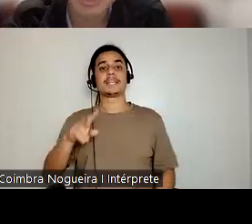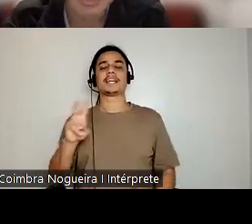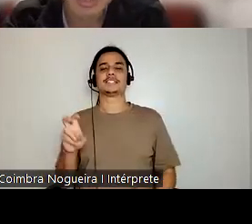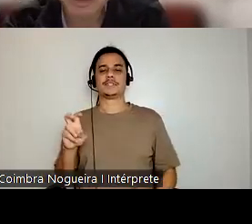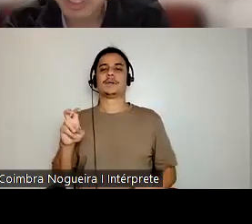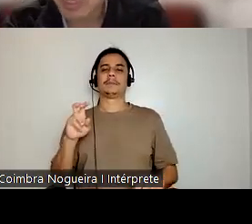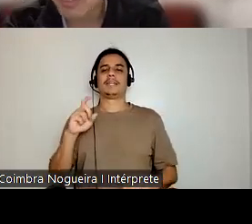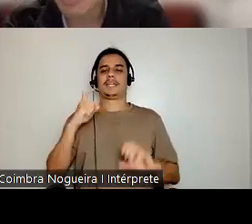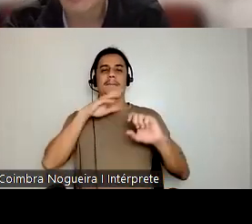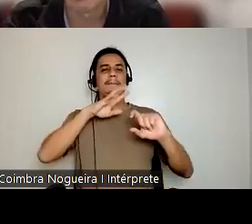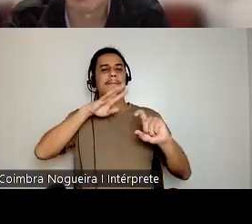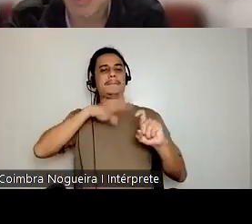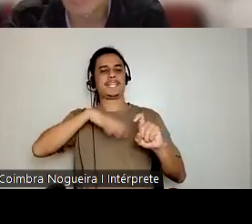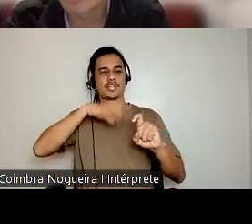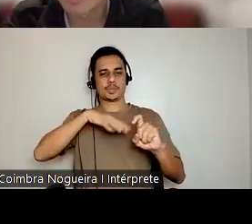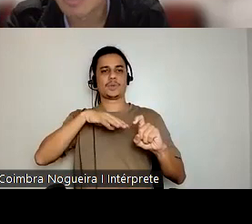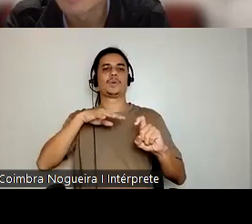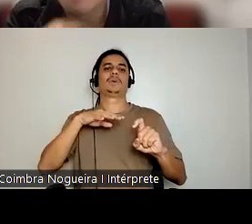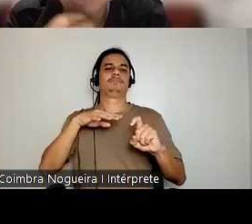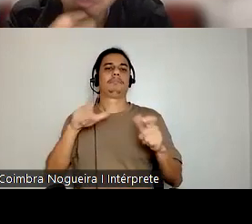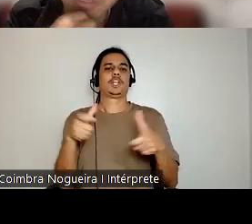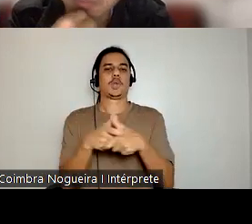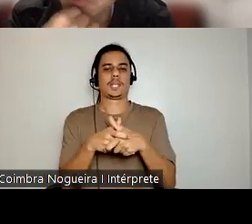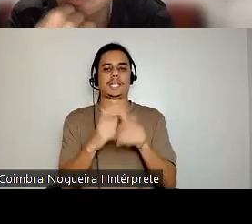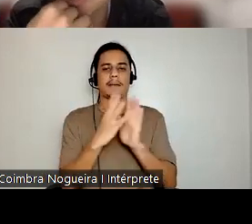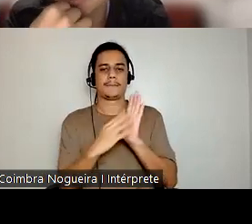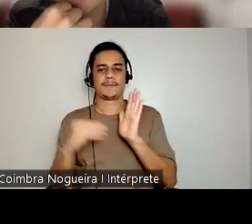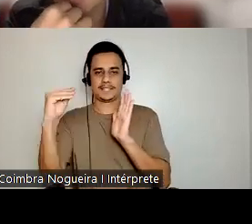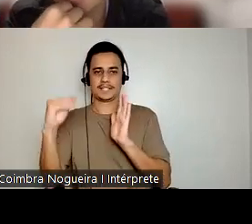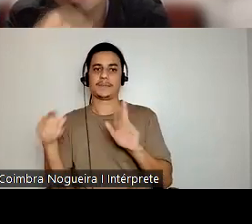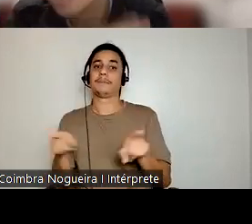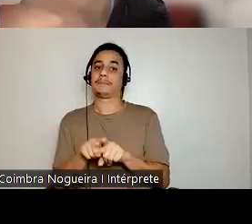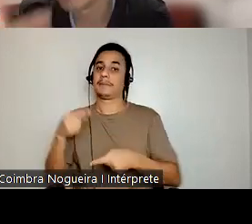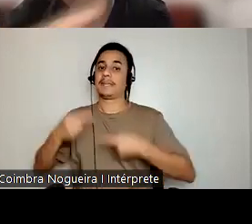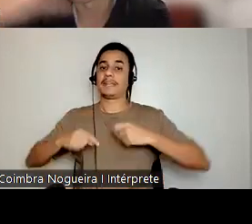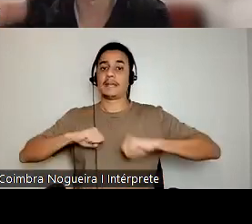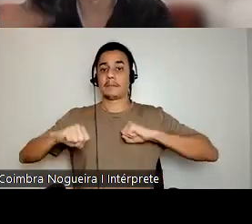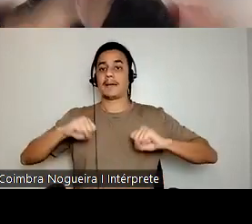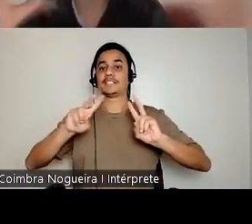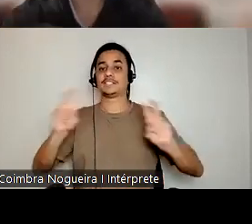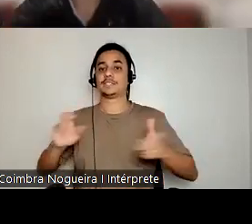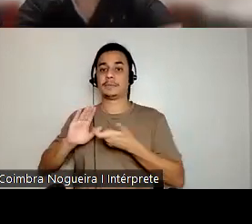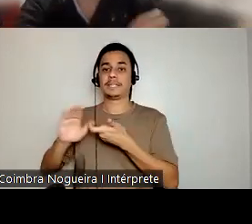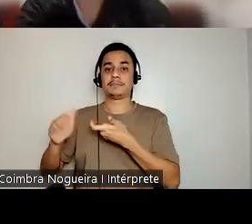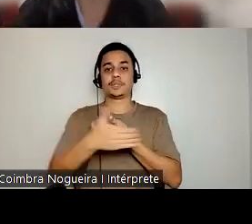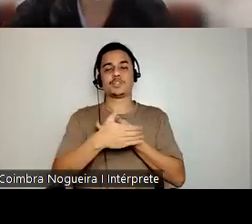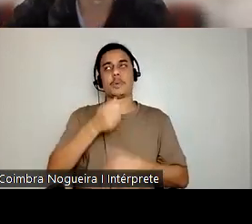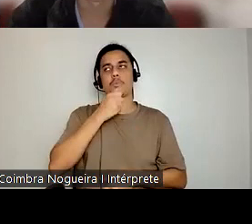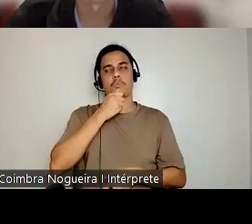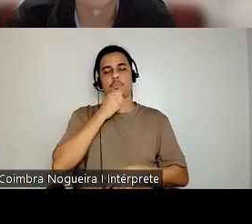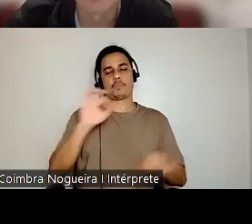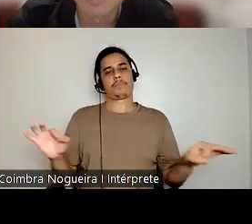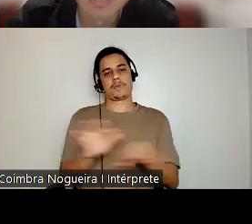e os debates bem recentes sobre terminologias que estão em abertos, mas eu achei interessante